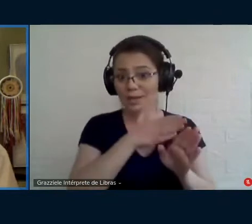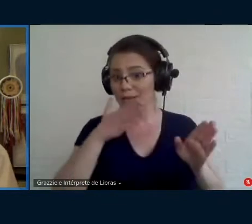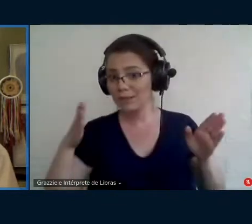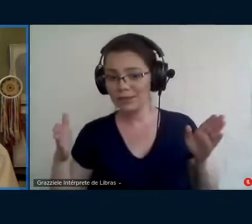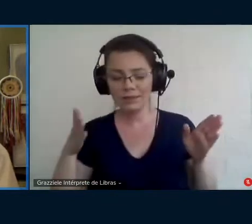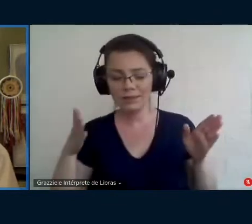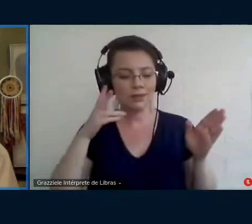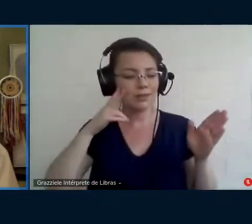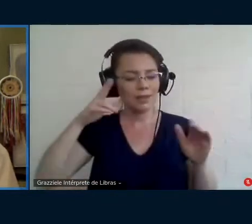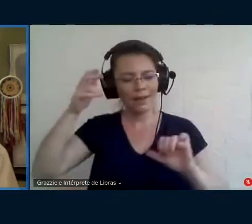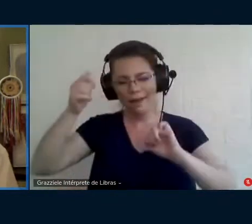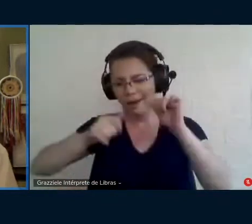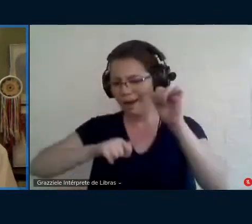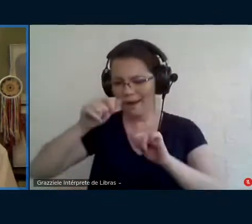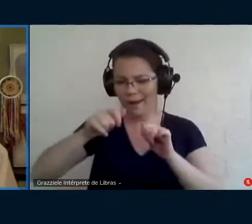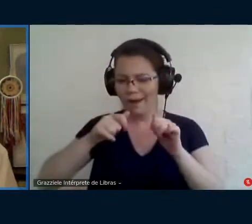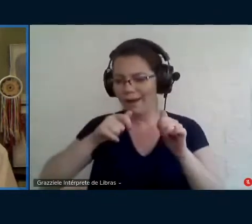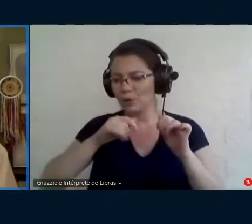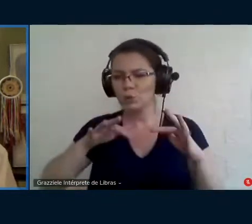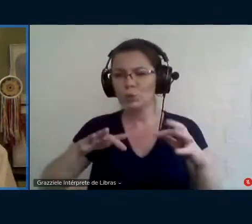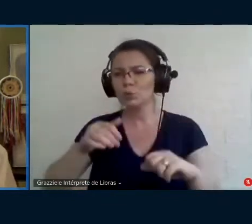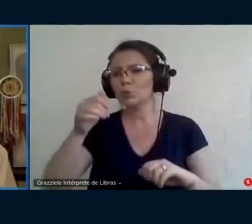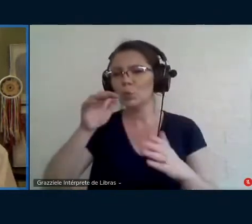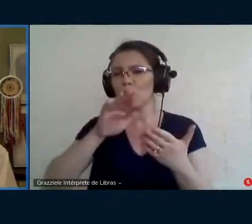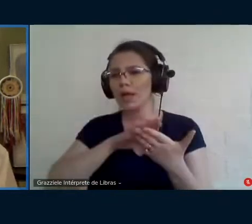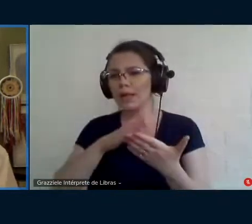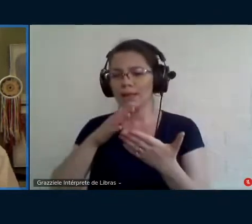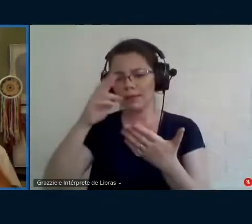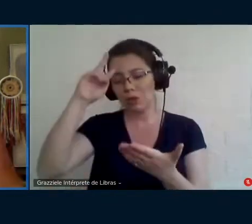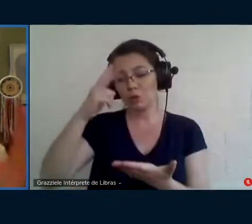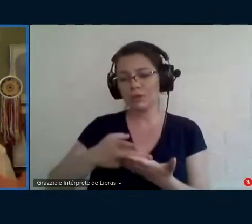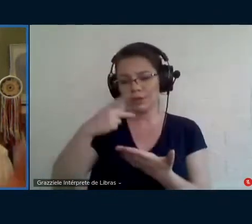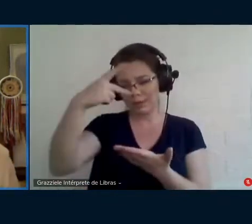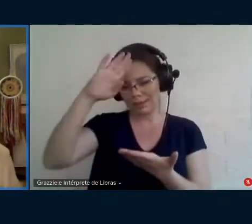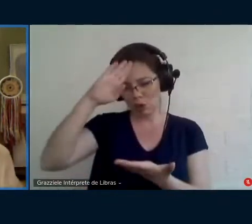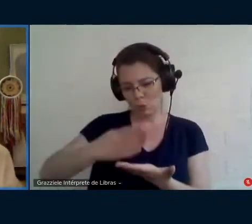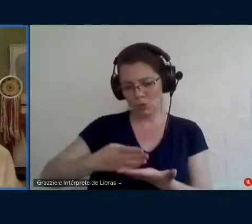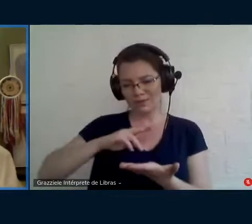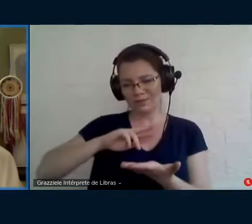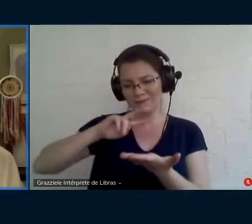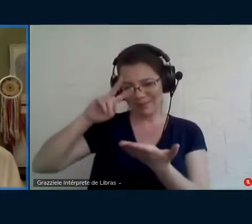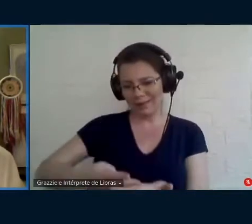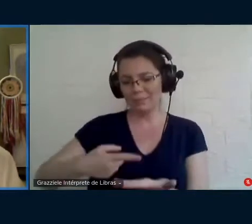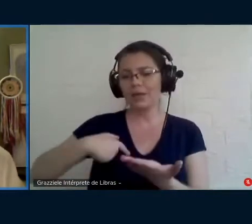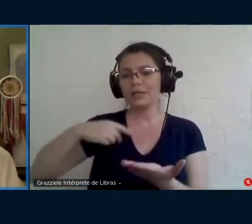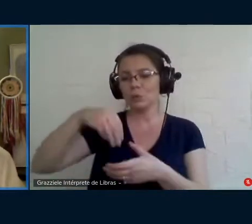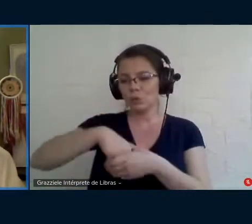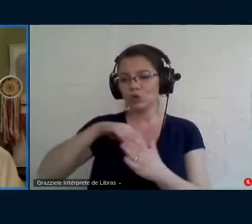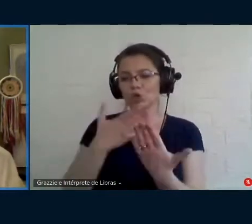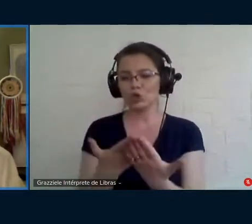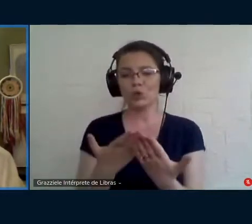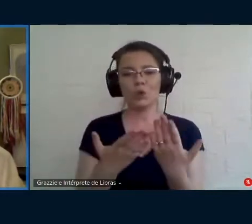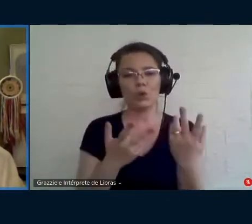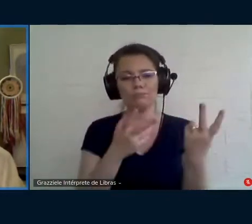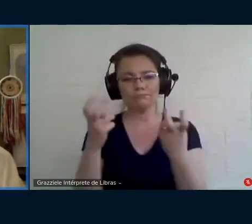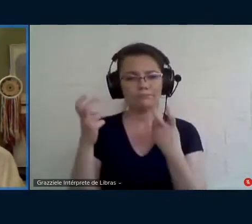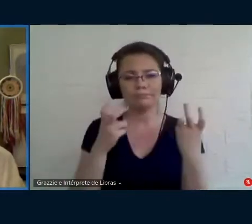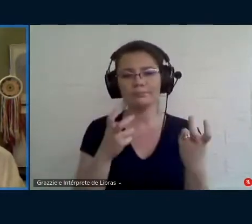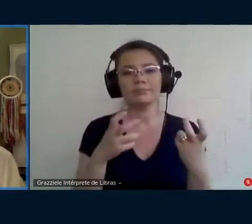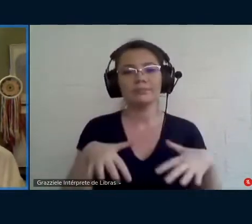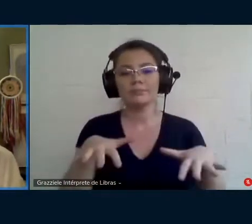interpretação de tudo que foi vivido com a Paula e com a escola e com todos que estavam ali de uma forma muito